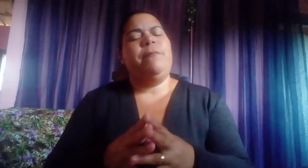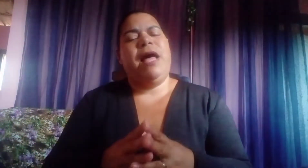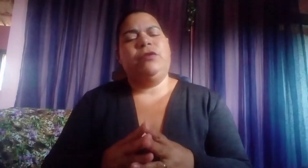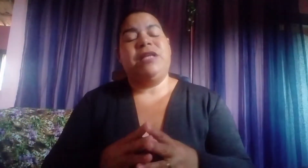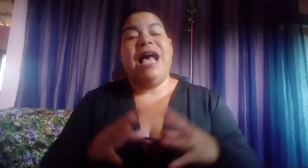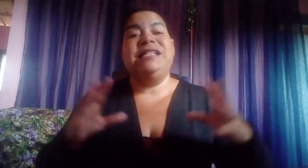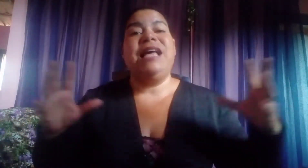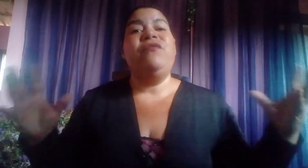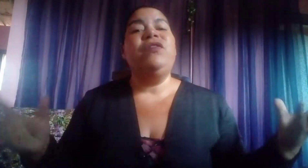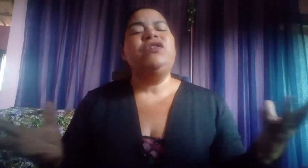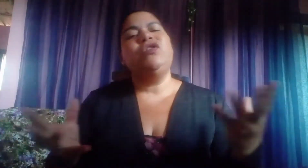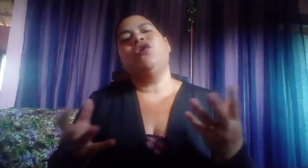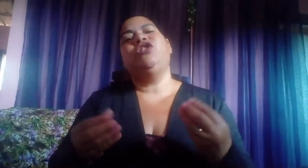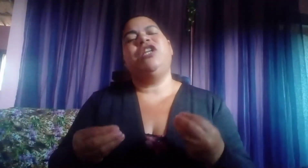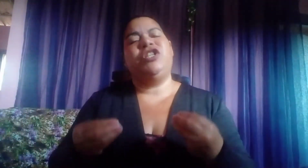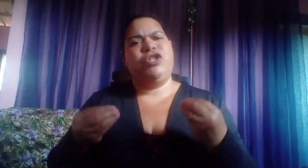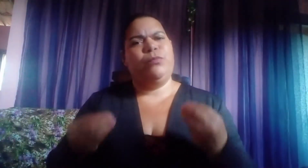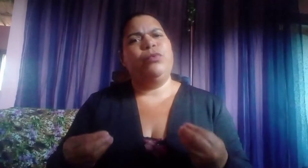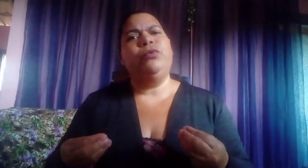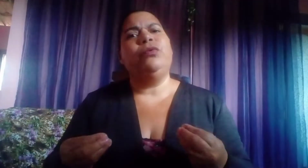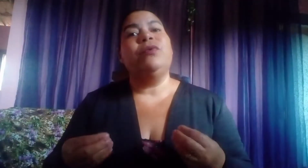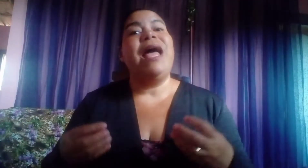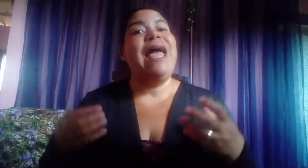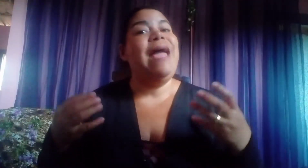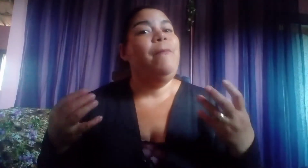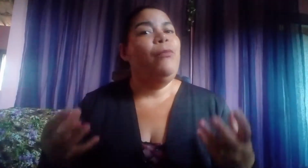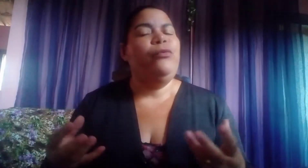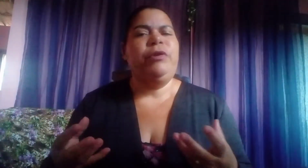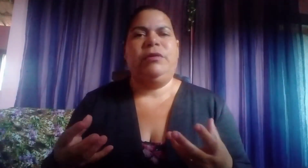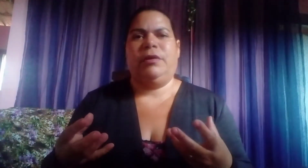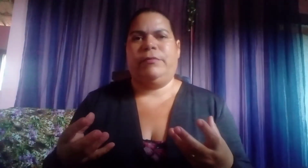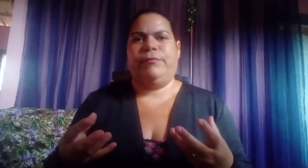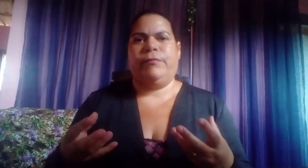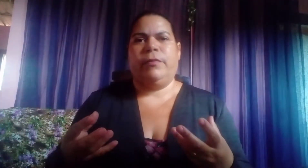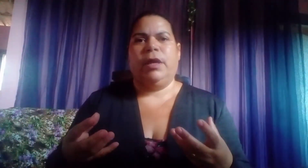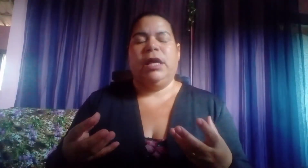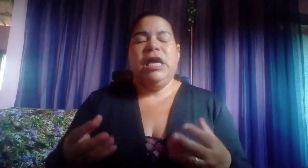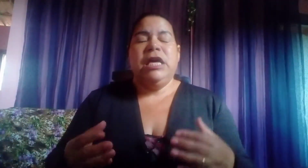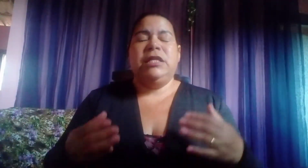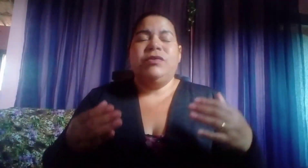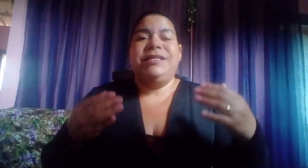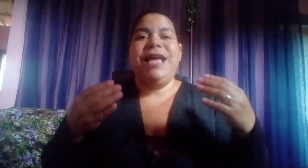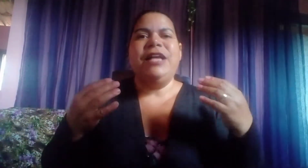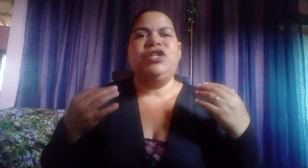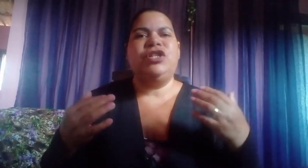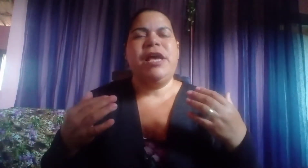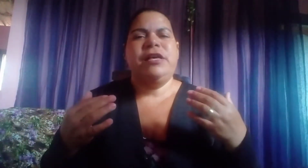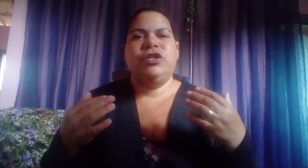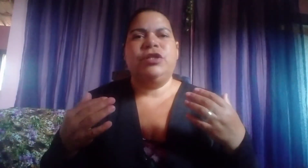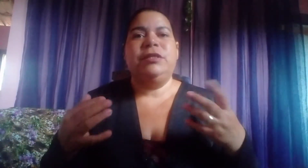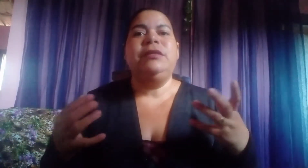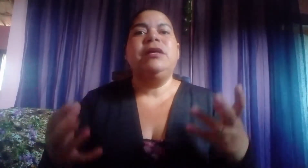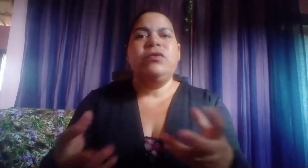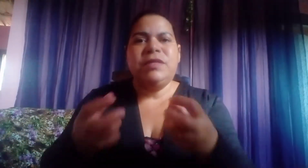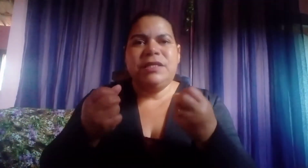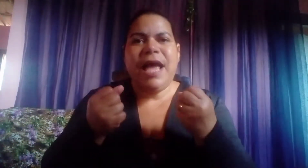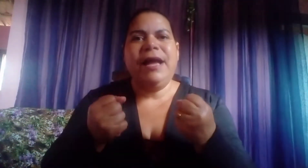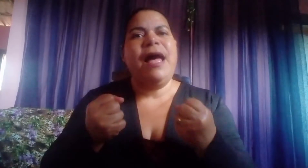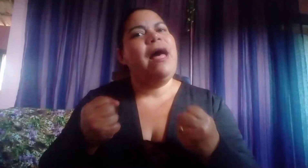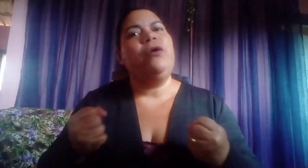amados, as aflições deste mundo é muita. Então, se a gente não se agarrar